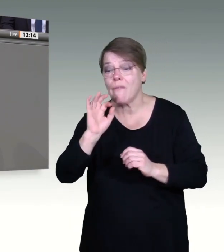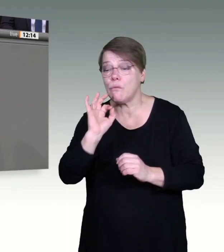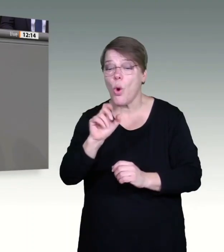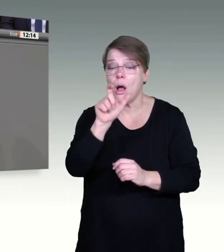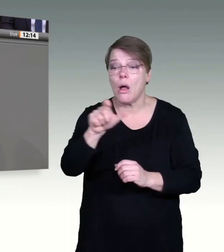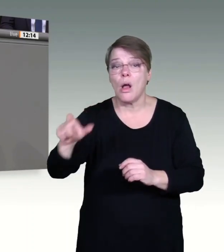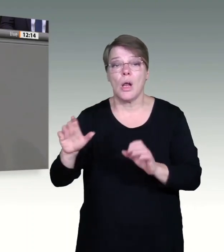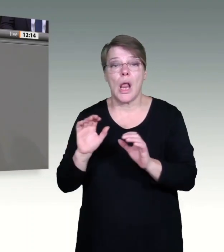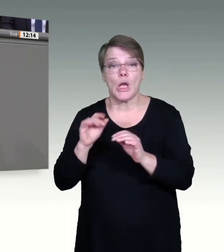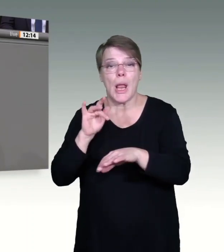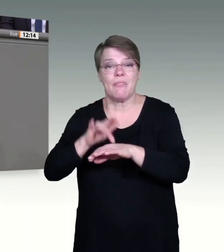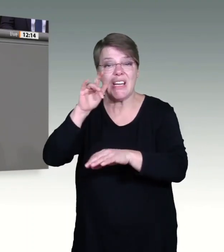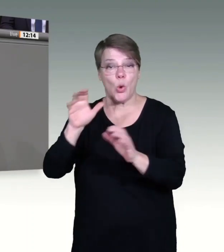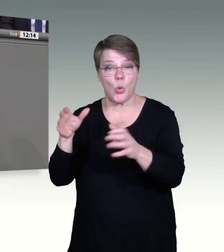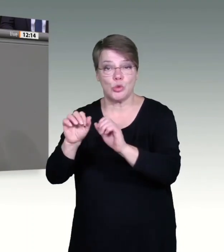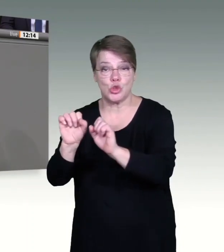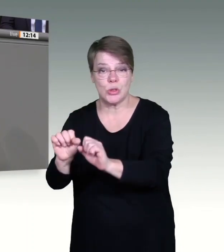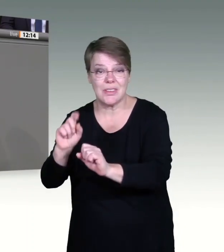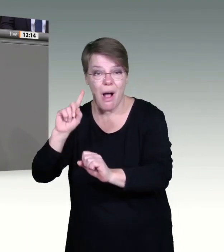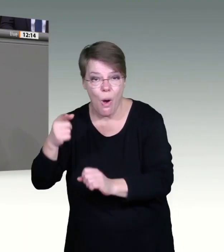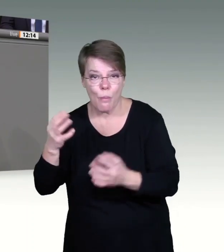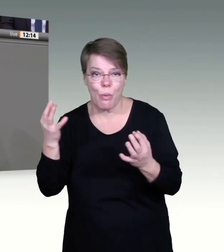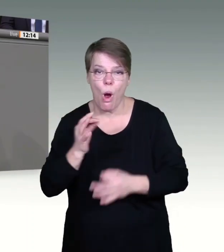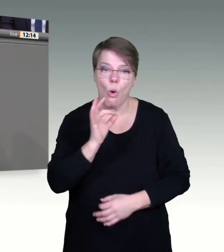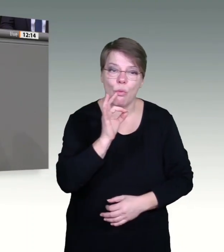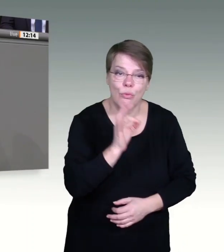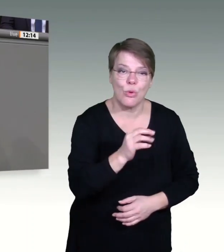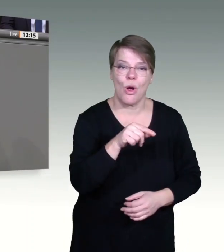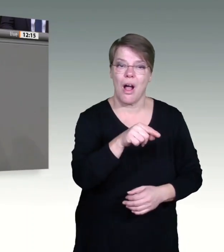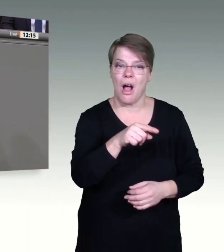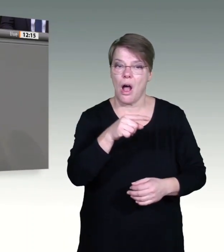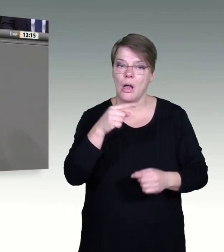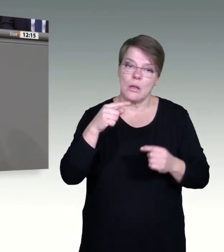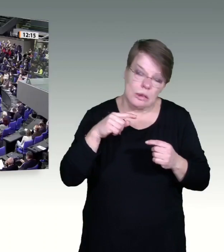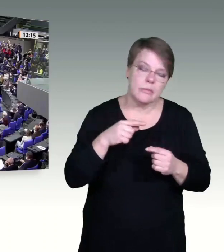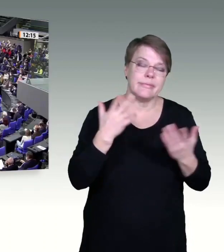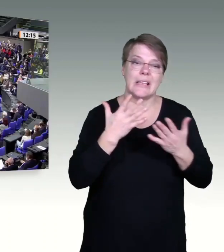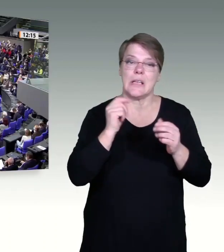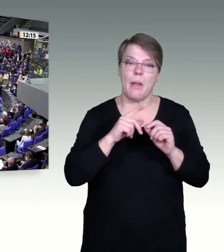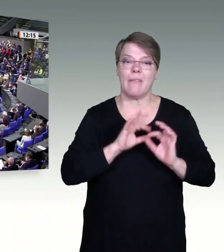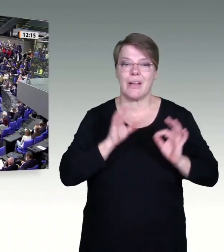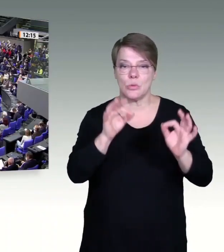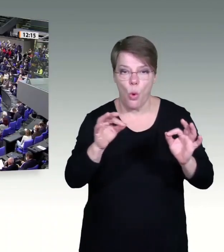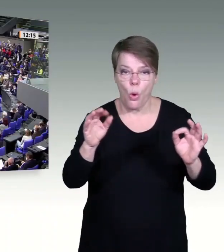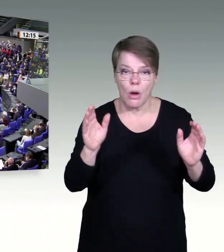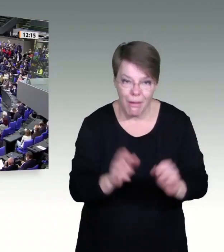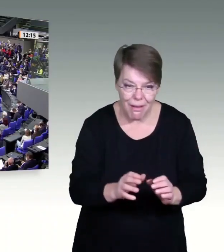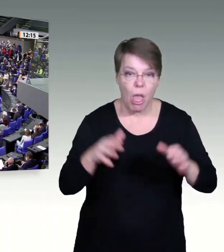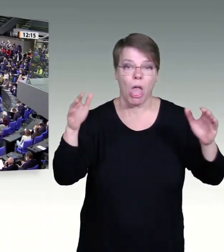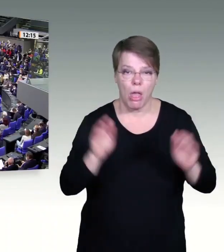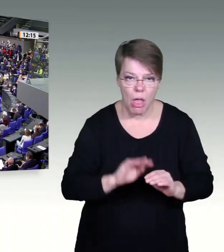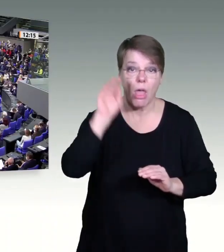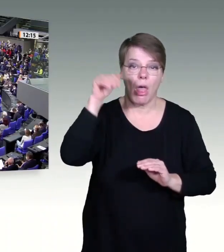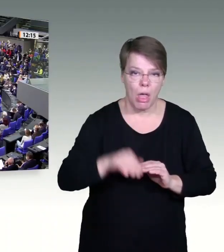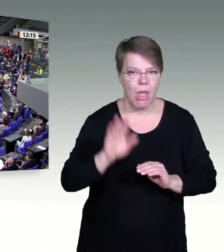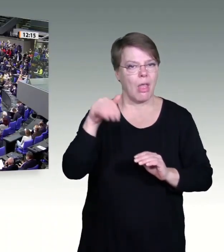Einschränkungen endlich enden können. Deshalb begrüße ich auch, dass wir zeitnah